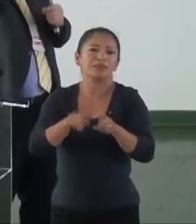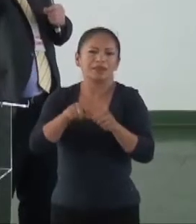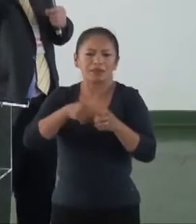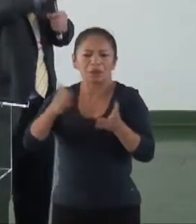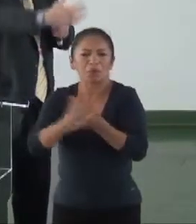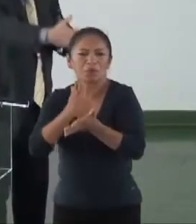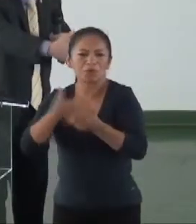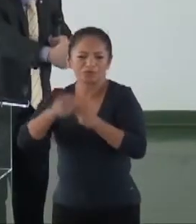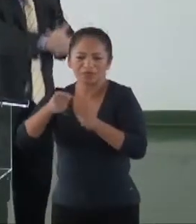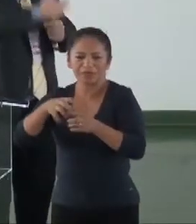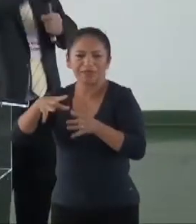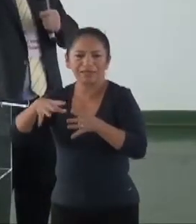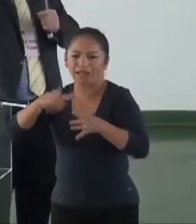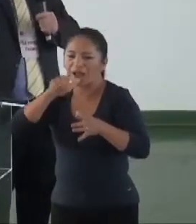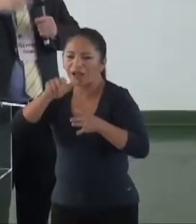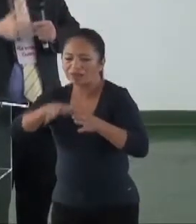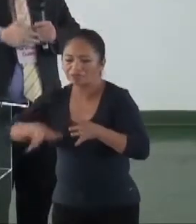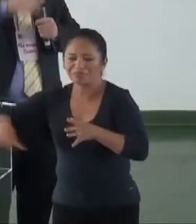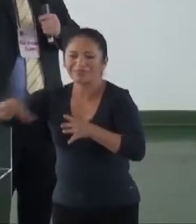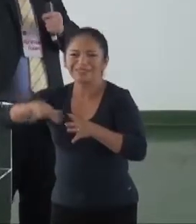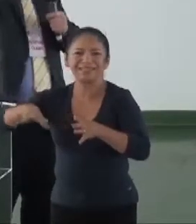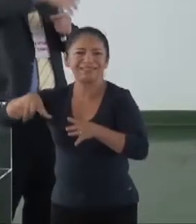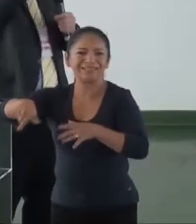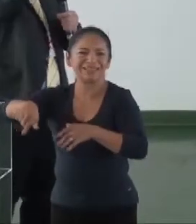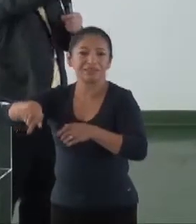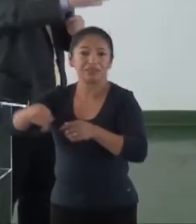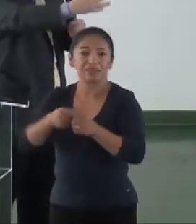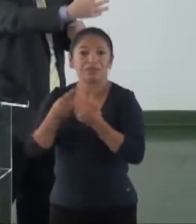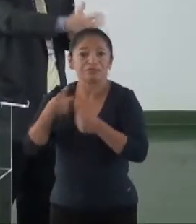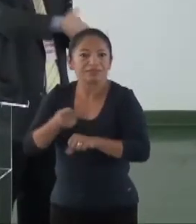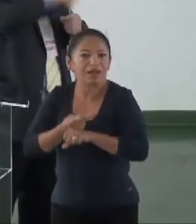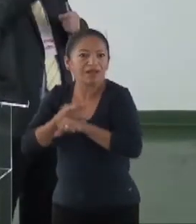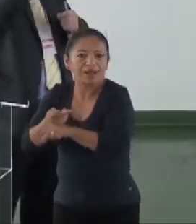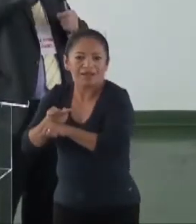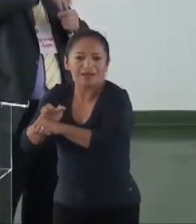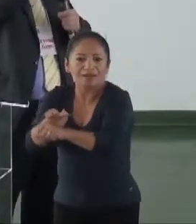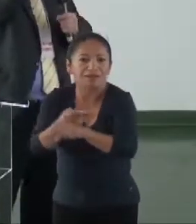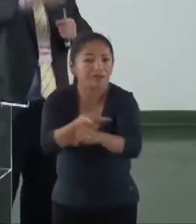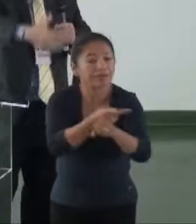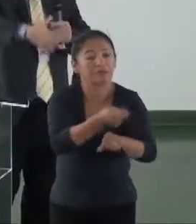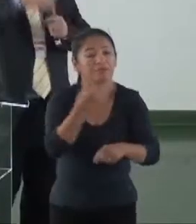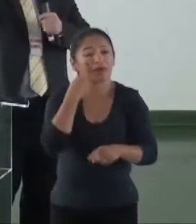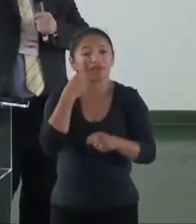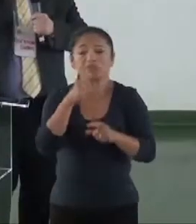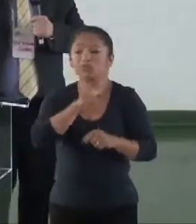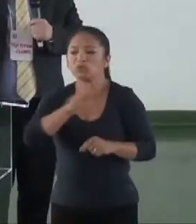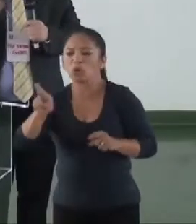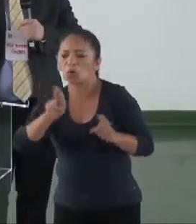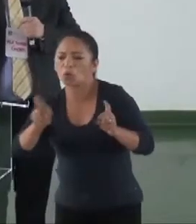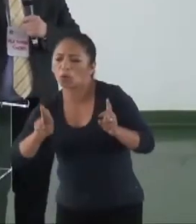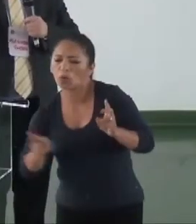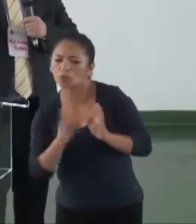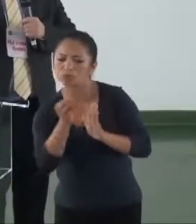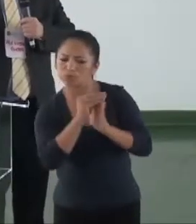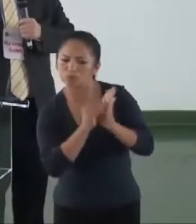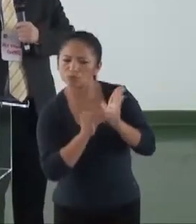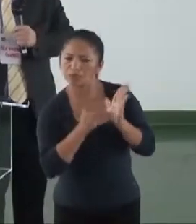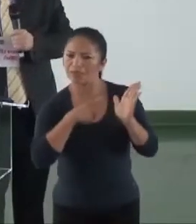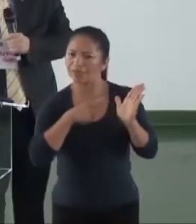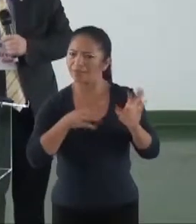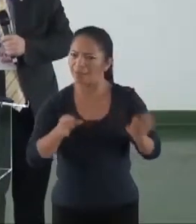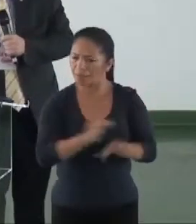ilhas, muito distantes da cidade, do foro. Então, você tem que buscar essas pessoas para ver se elas estão registradas. Enfim, todas as